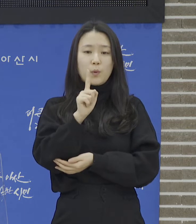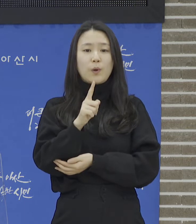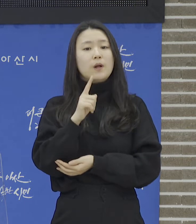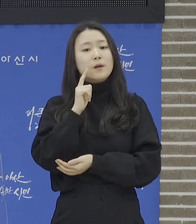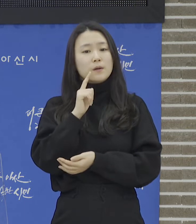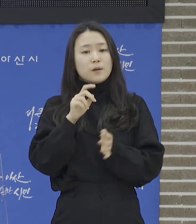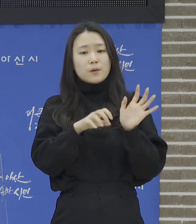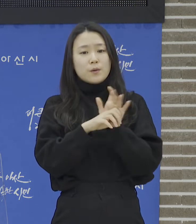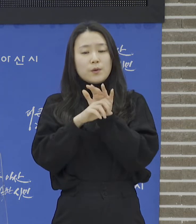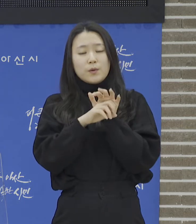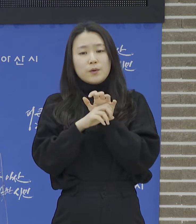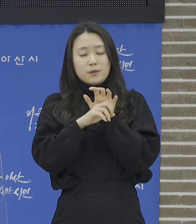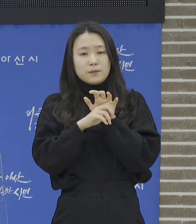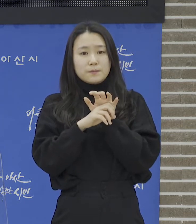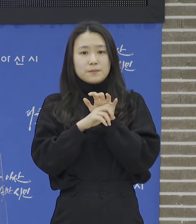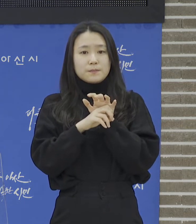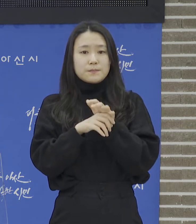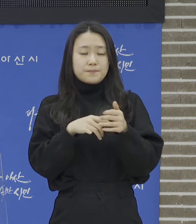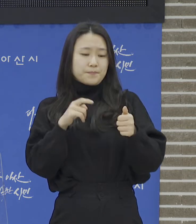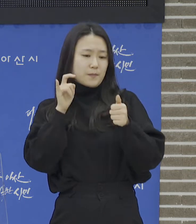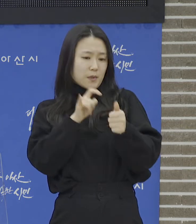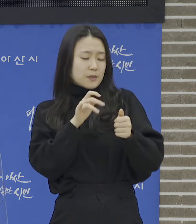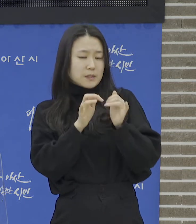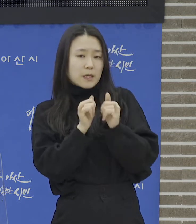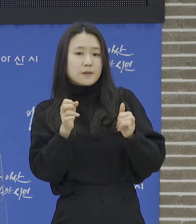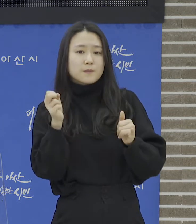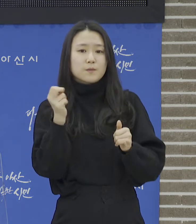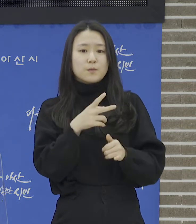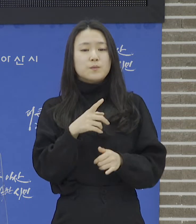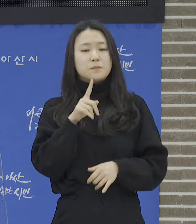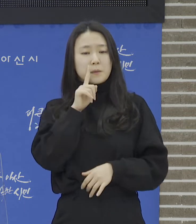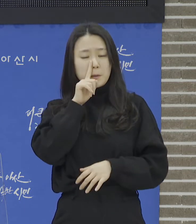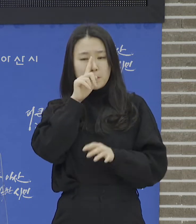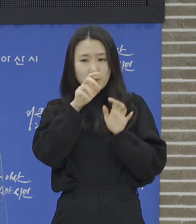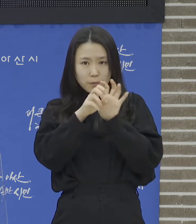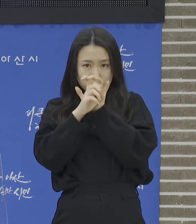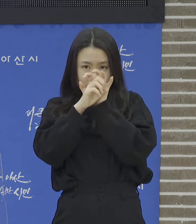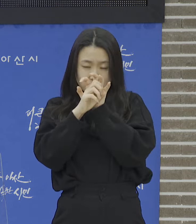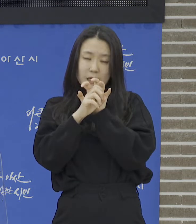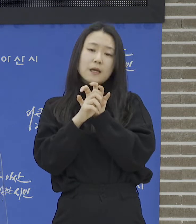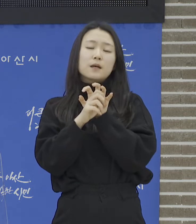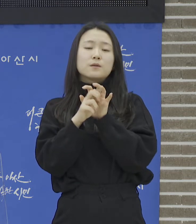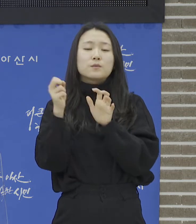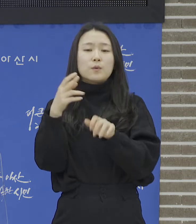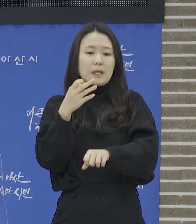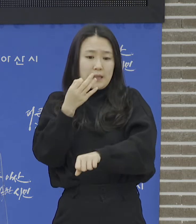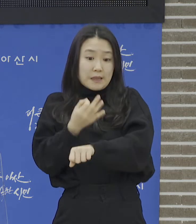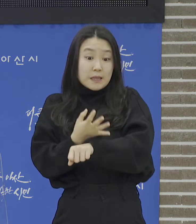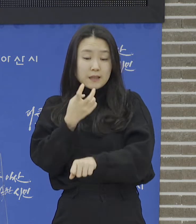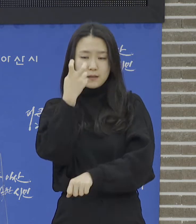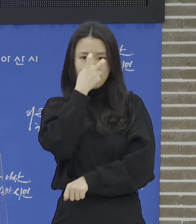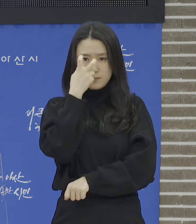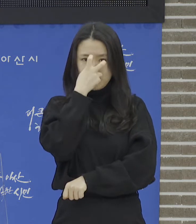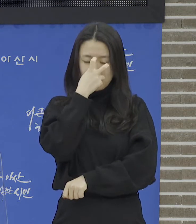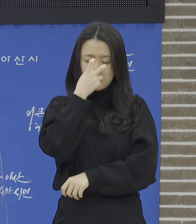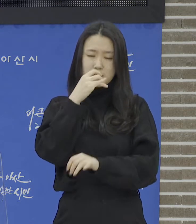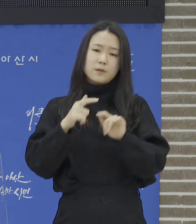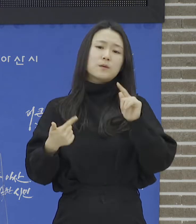검사를 진행하고 복합 스포츠센터 주차장은 간이검사 키트 검사를 진행합니다.